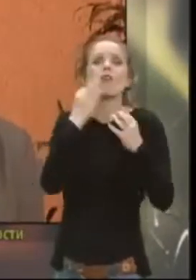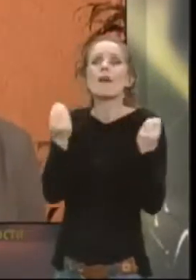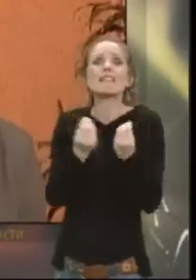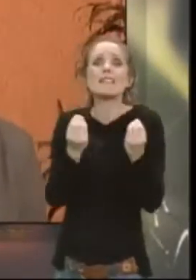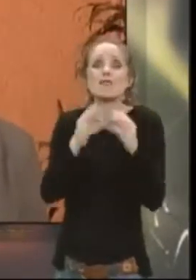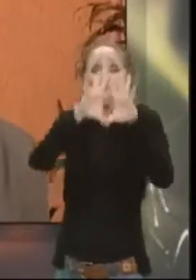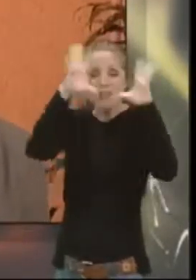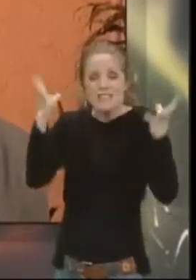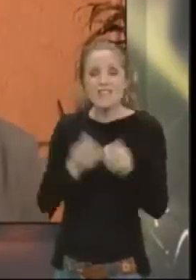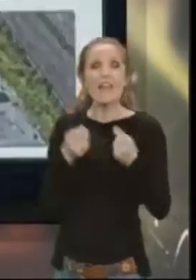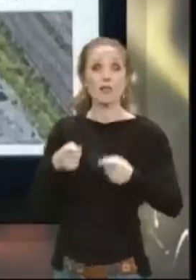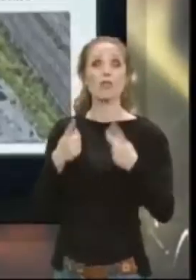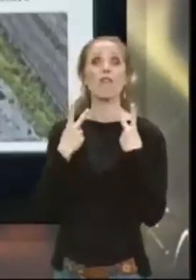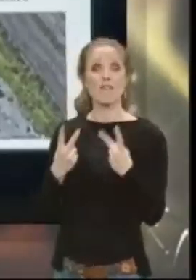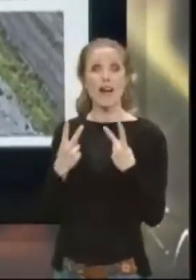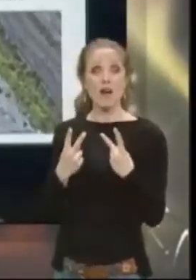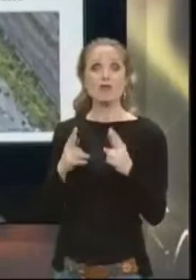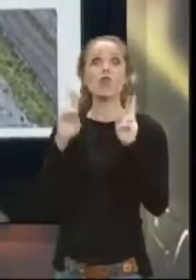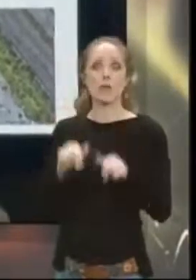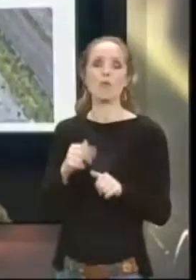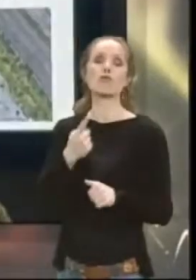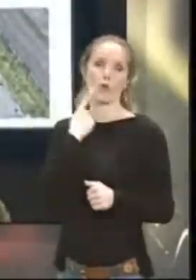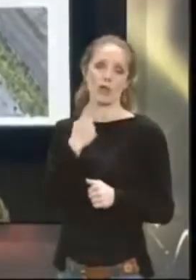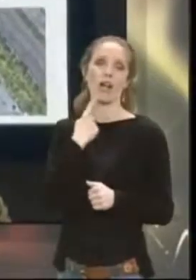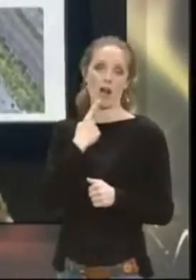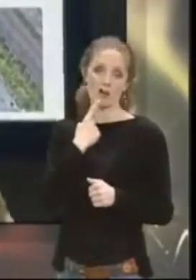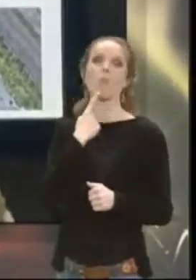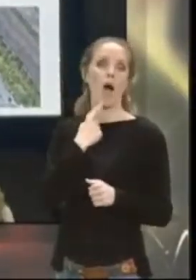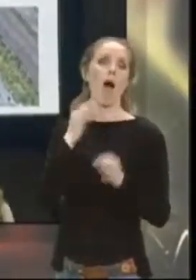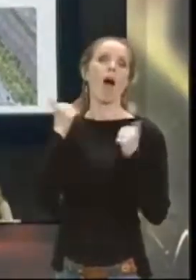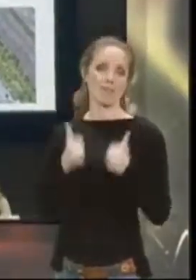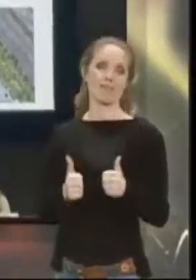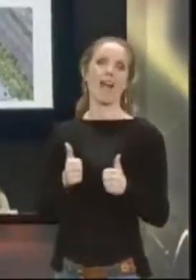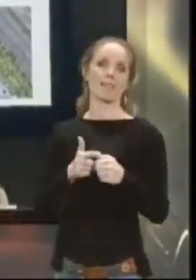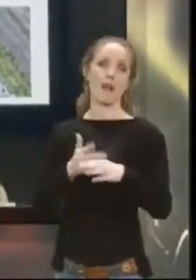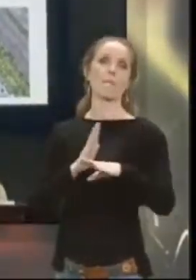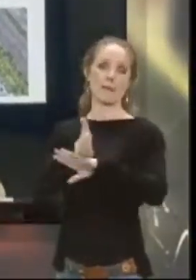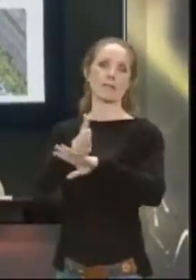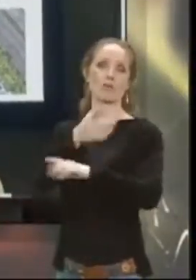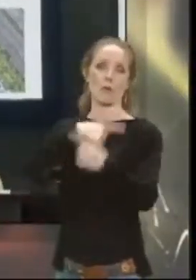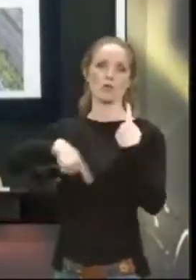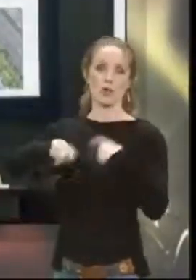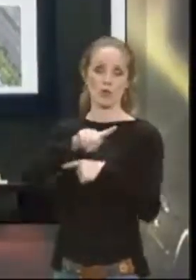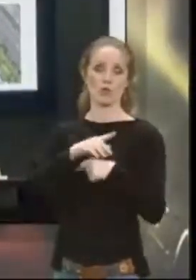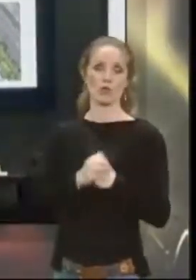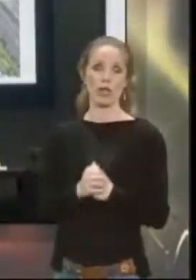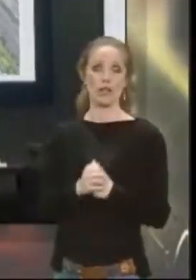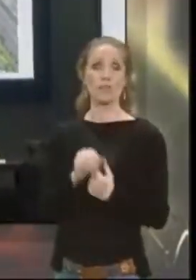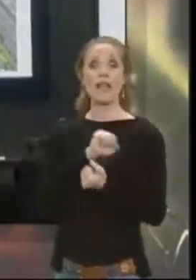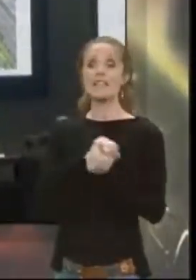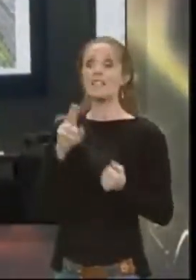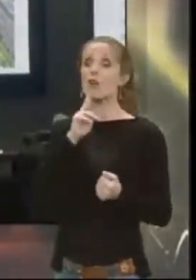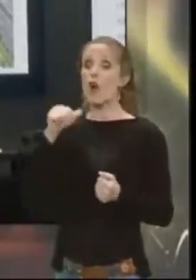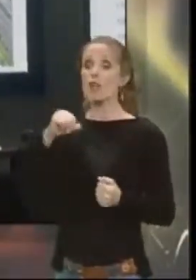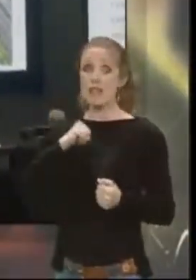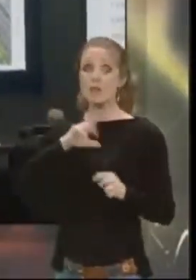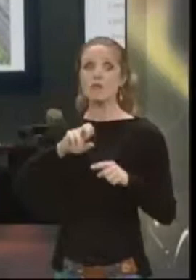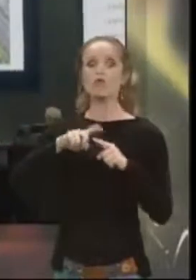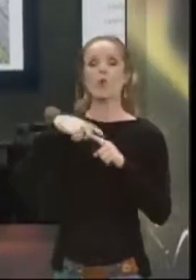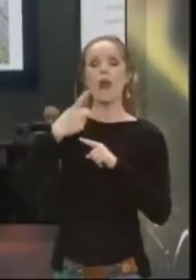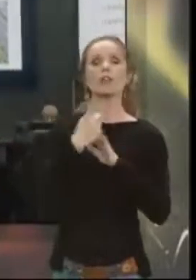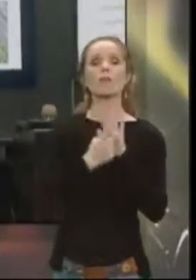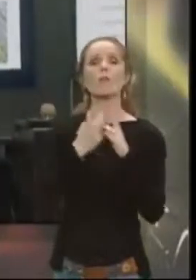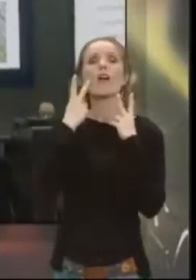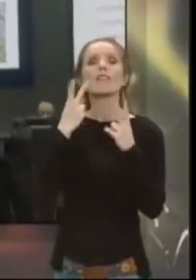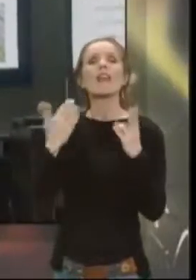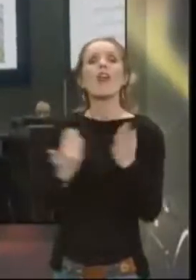važne kako bi u stvari mogli da kažemo kao je u stvari pristupačnosti i govoriti. Svi zainteresovani mogu u narodnom periodu pogledati